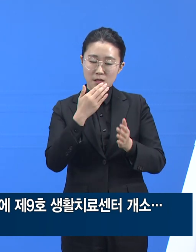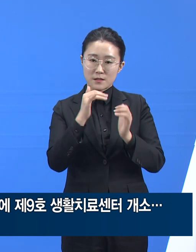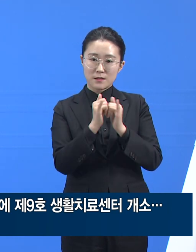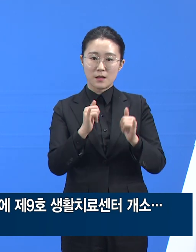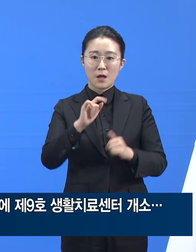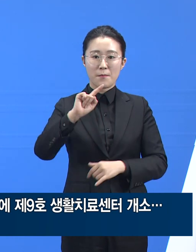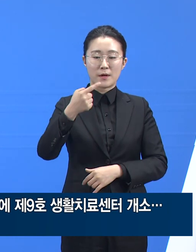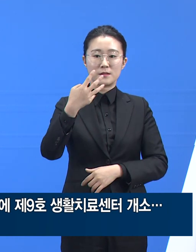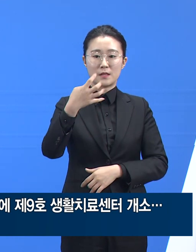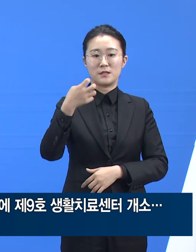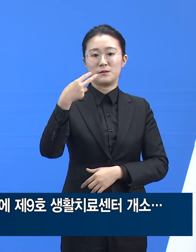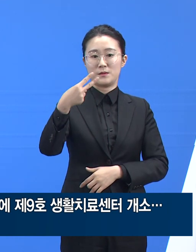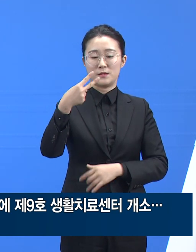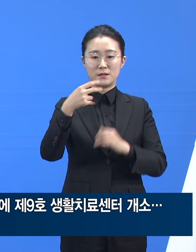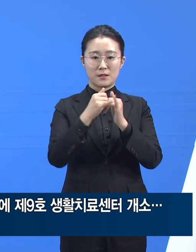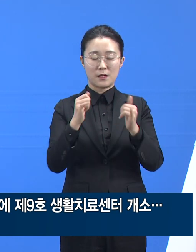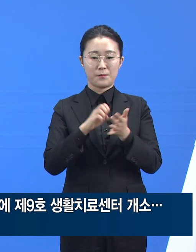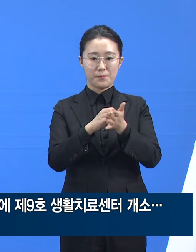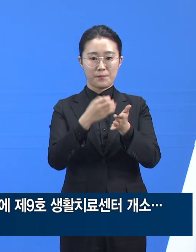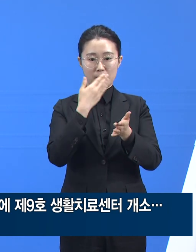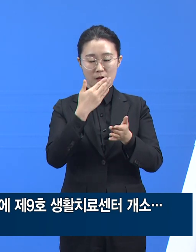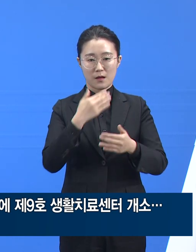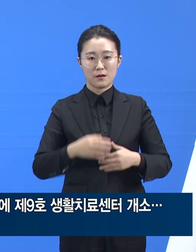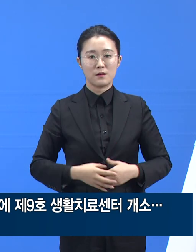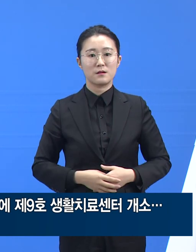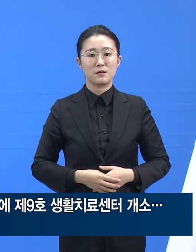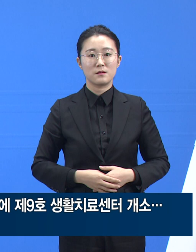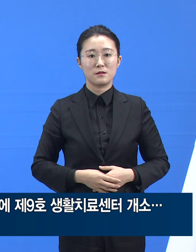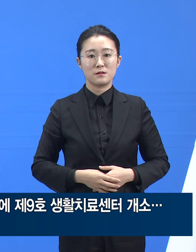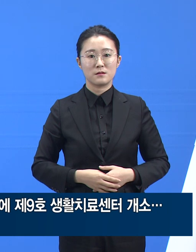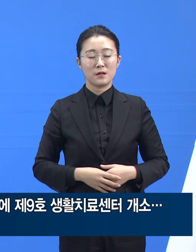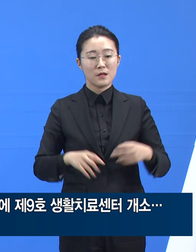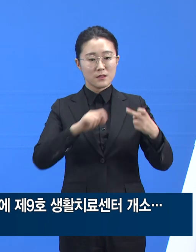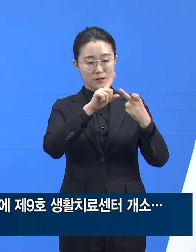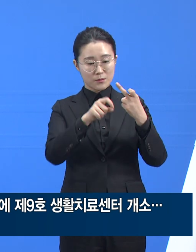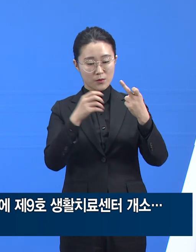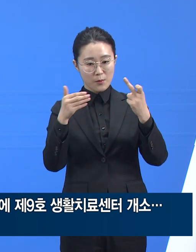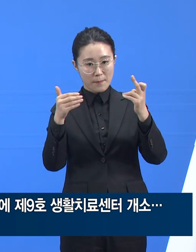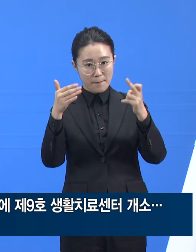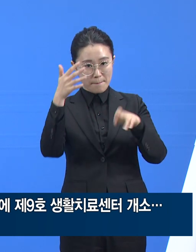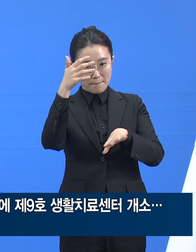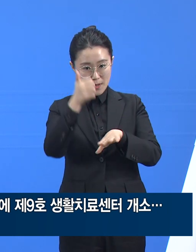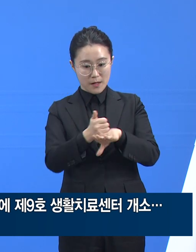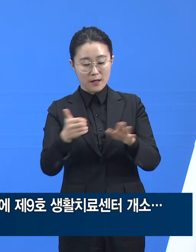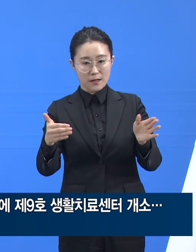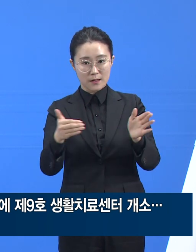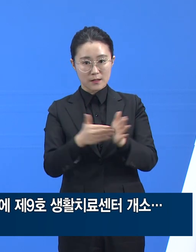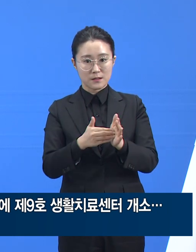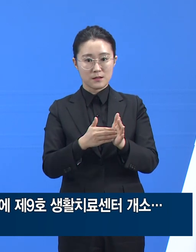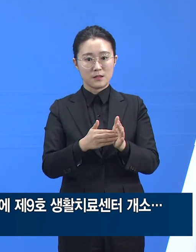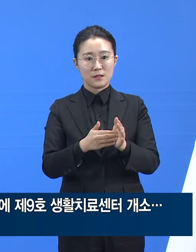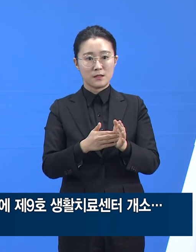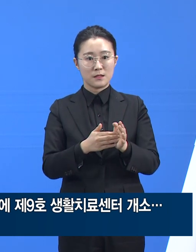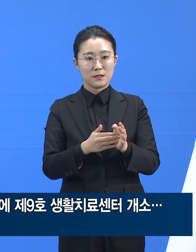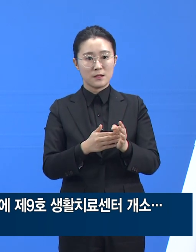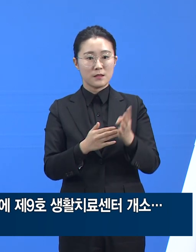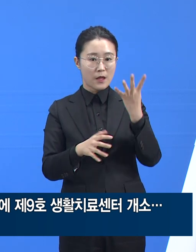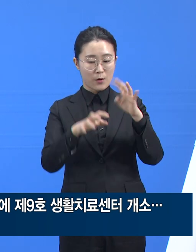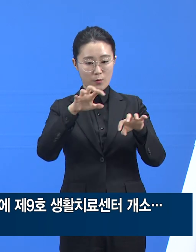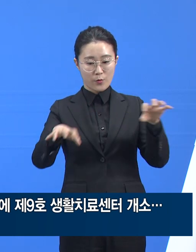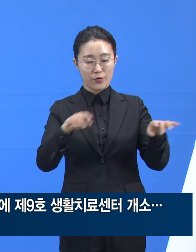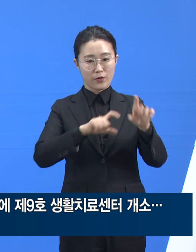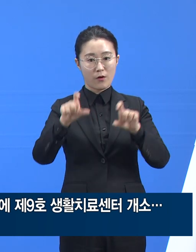생활치료센터는 12월 말까지 4개소를 추가 운영할 계획이며 확보되는 수용 가능 인원은 수원